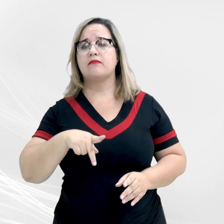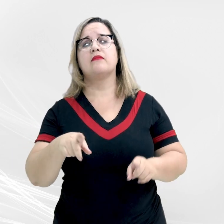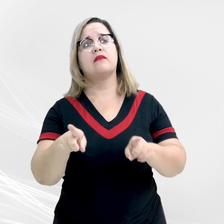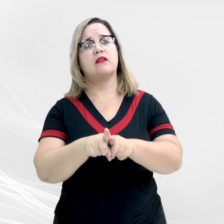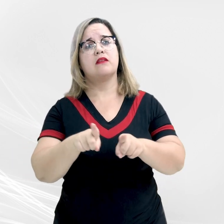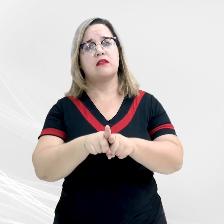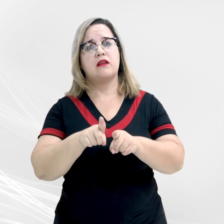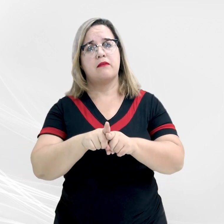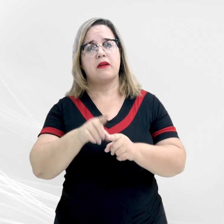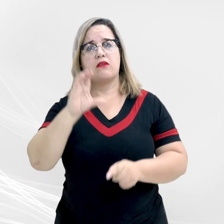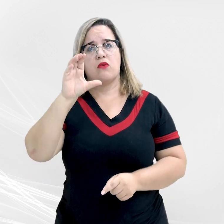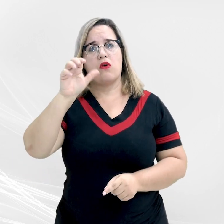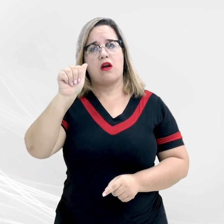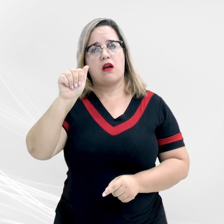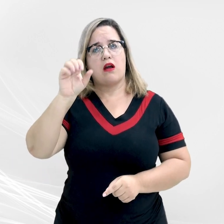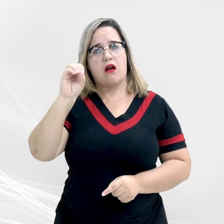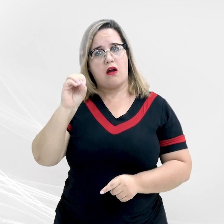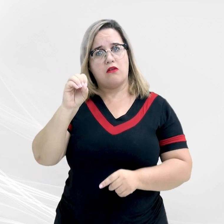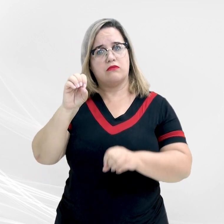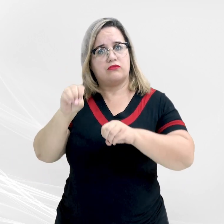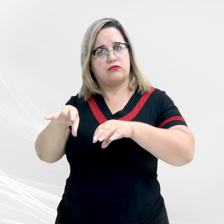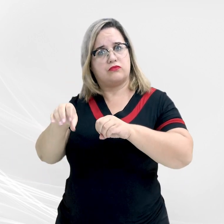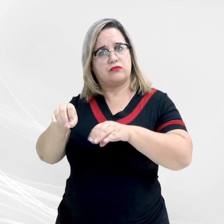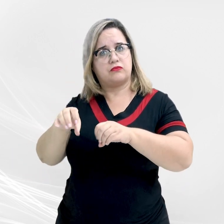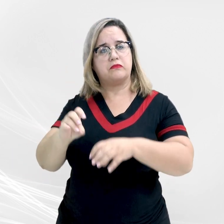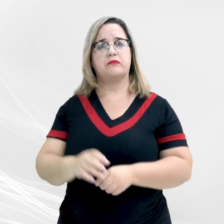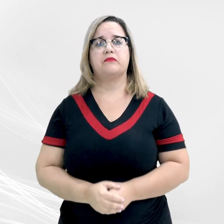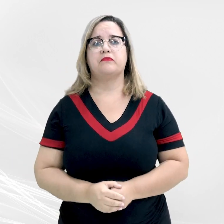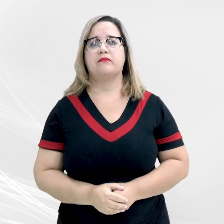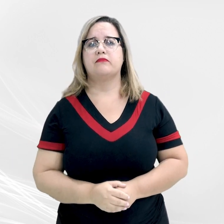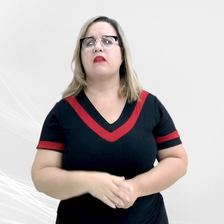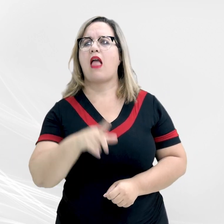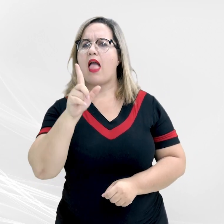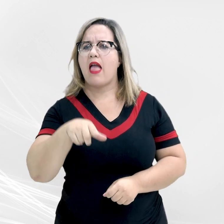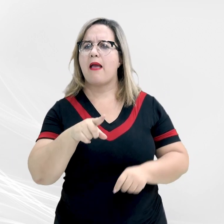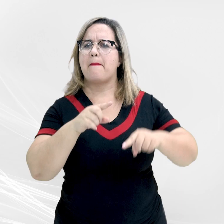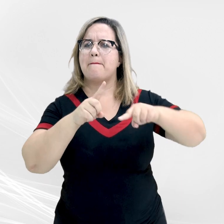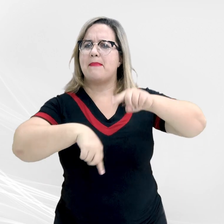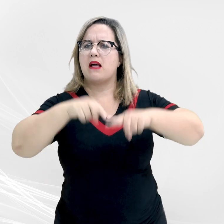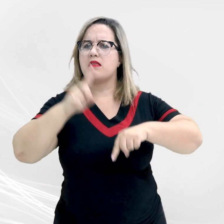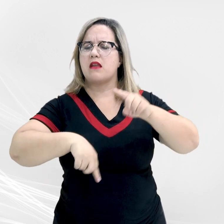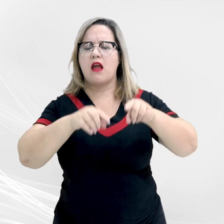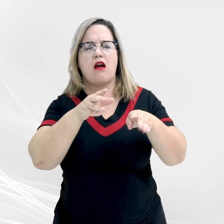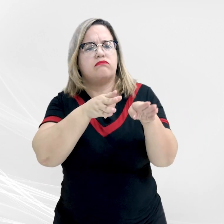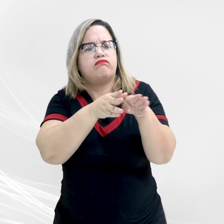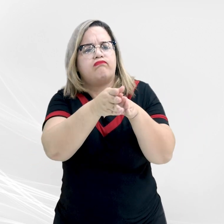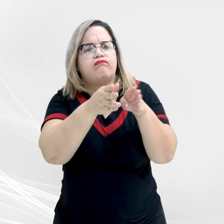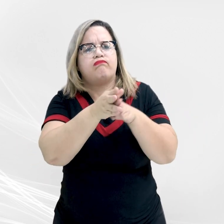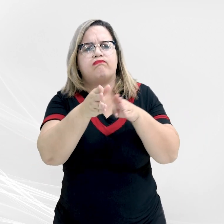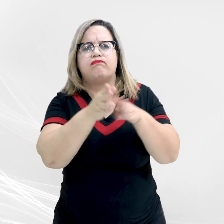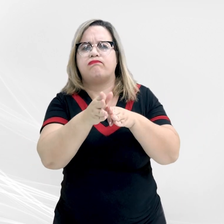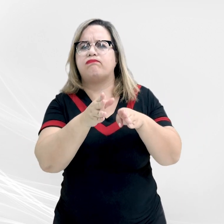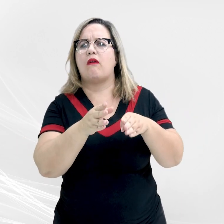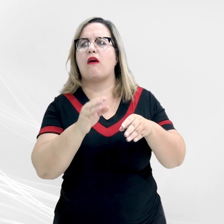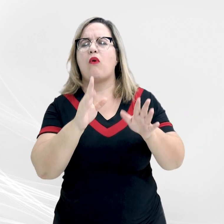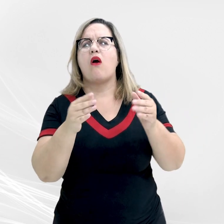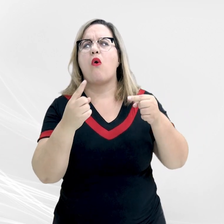peças do Calde Educação. Trata-se de um material orientativo com o propósito de